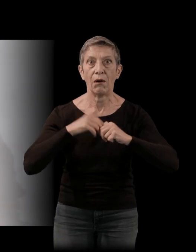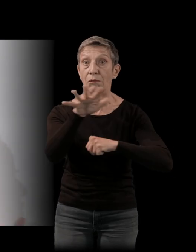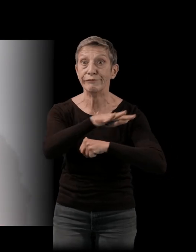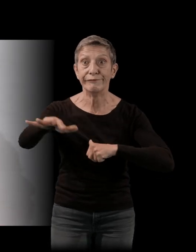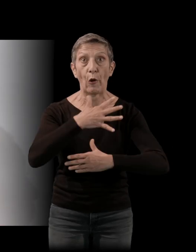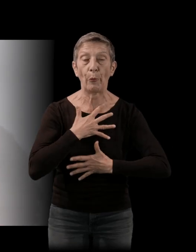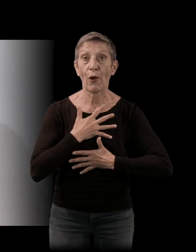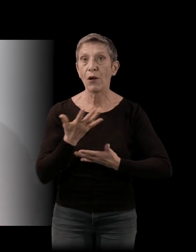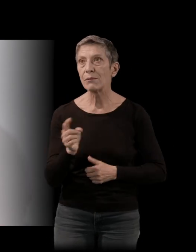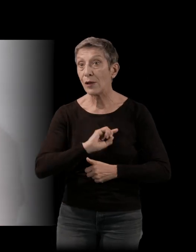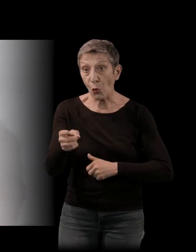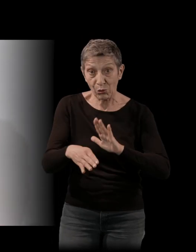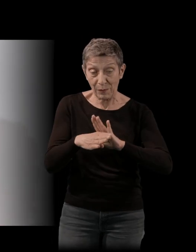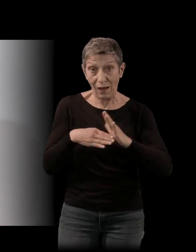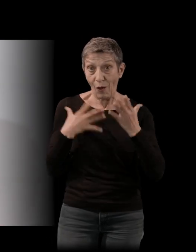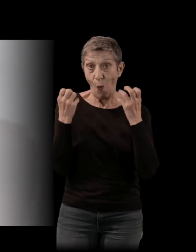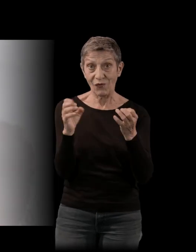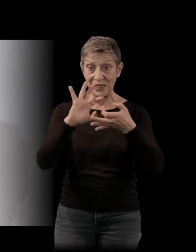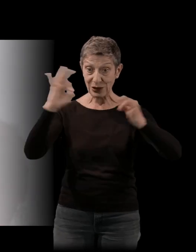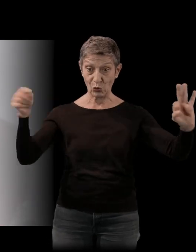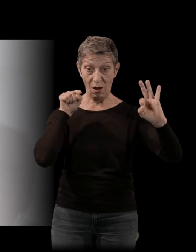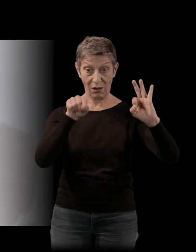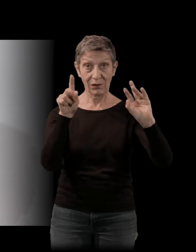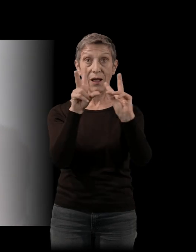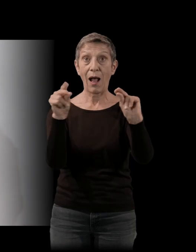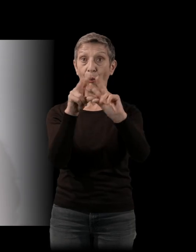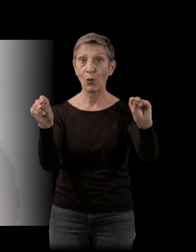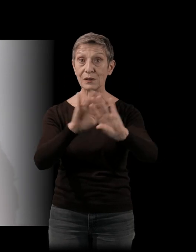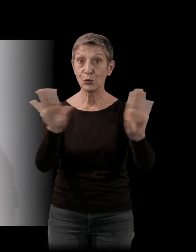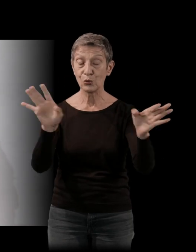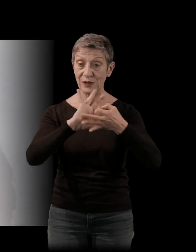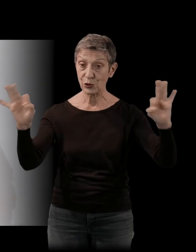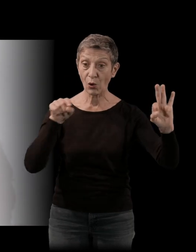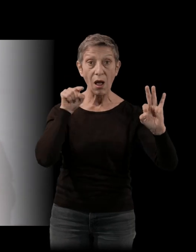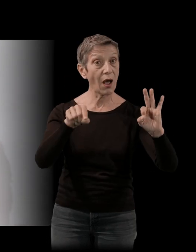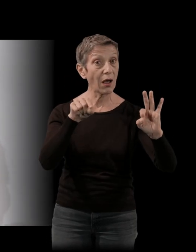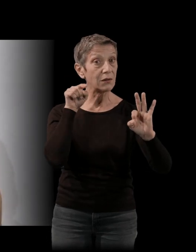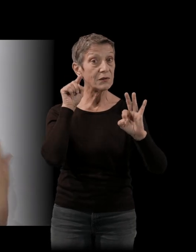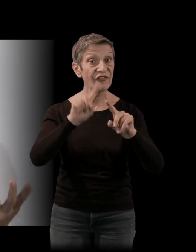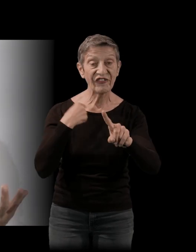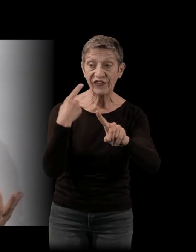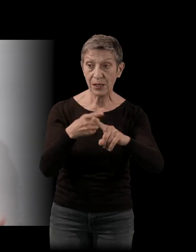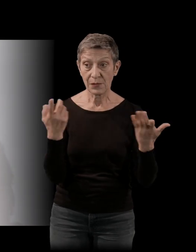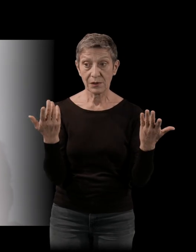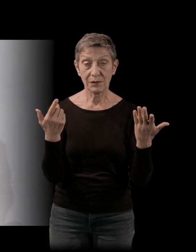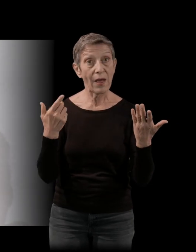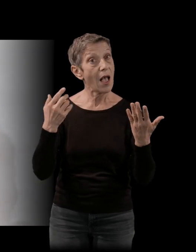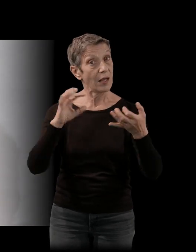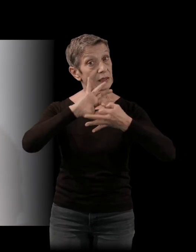c'est quand même juste une histoire que j'ai envie de raconter. Et là, c'est l'histoire d'un film que j'ai imaginé finalement, puisque ce tournage,